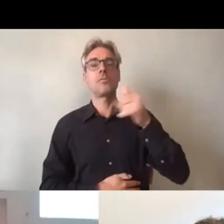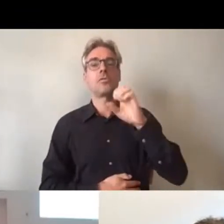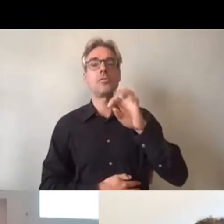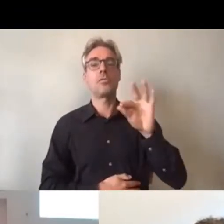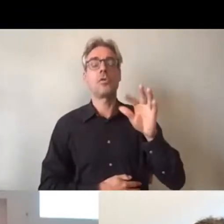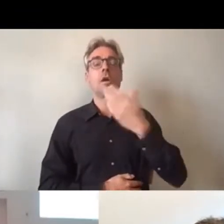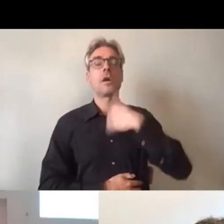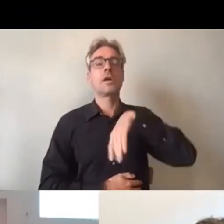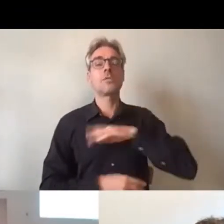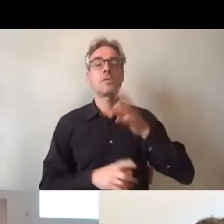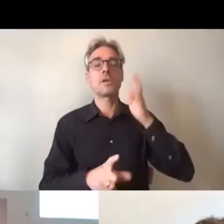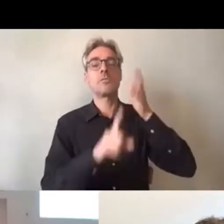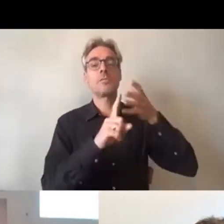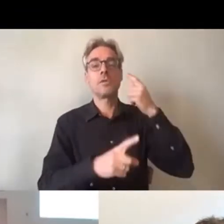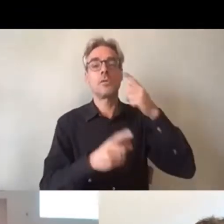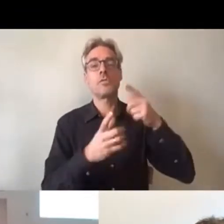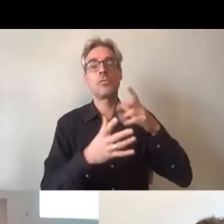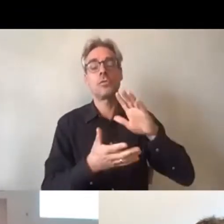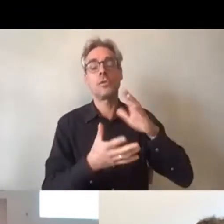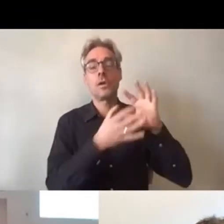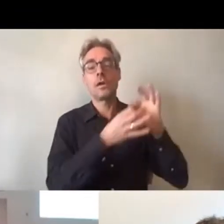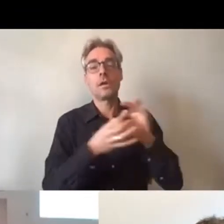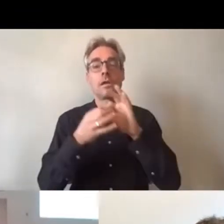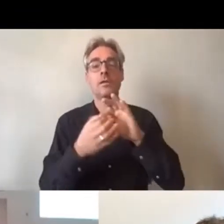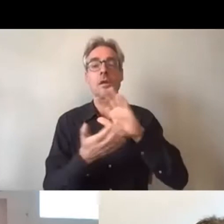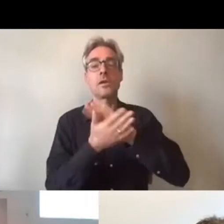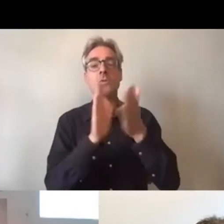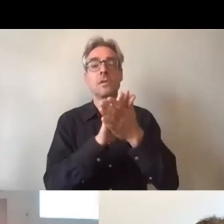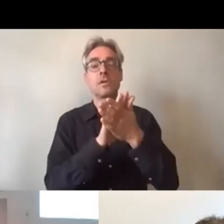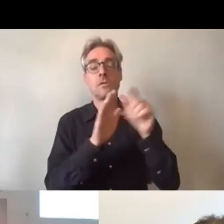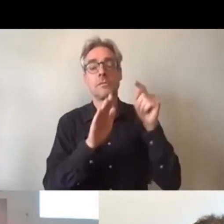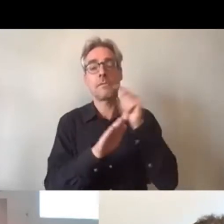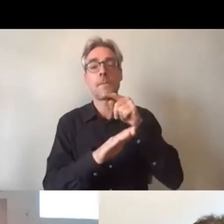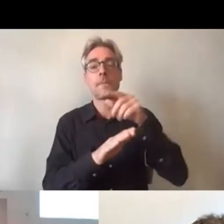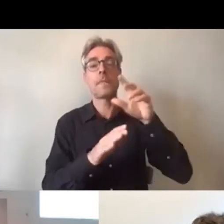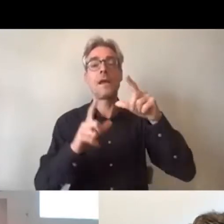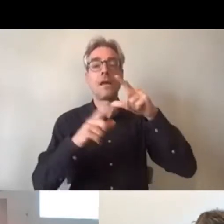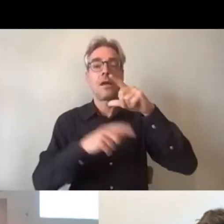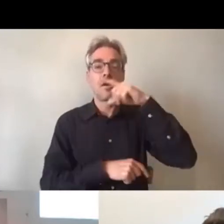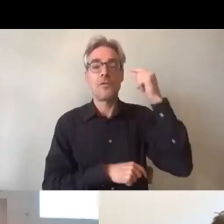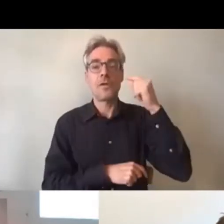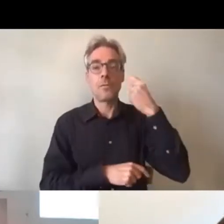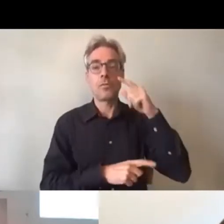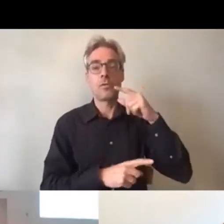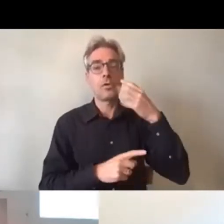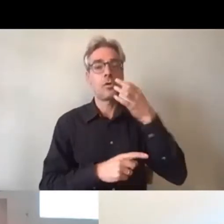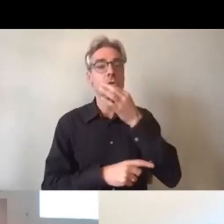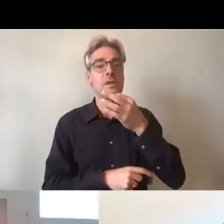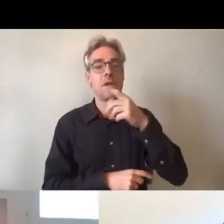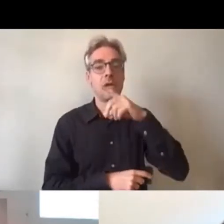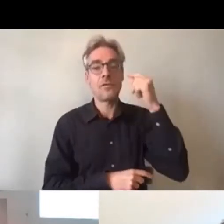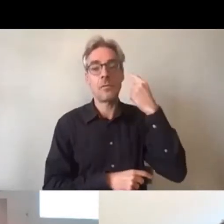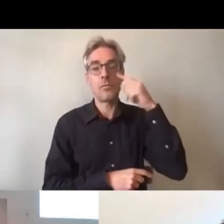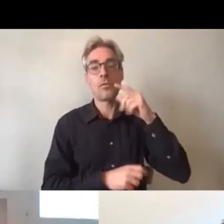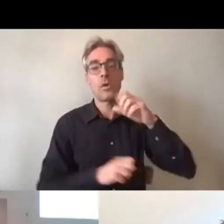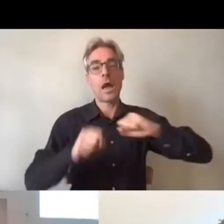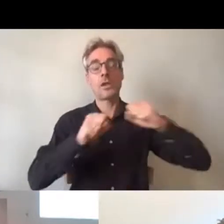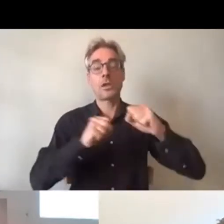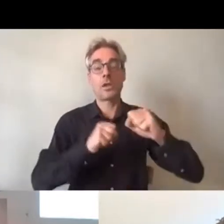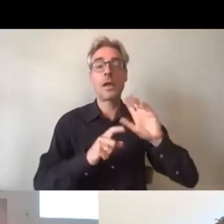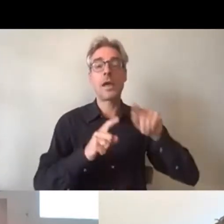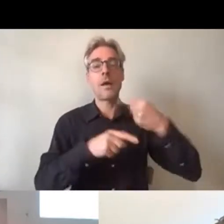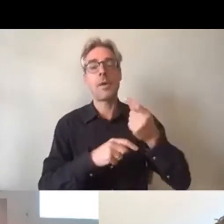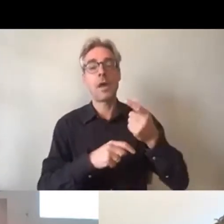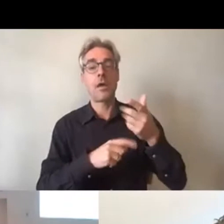communication et développement associatif auprès d'une association qui s'appelle Femmes pour le dire, Femmes pour agir. Et tout à l'heure, on verra un peu comment on peut